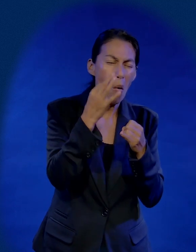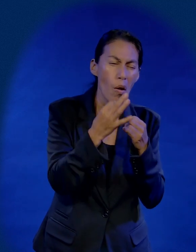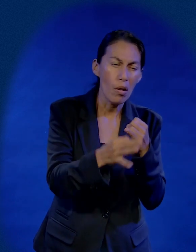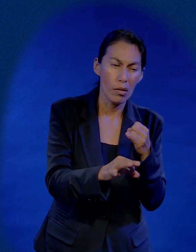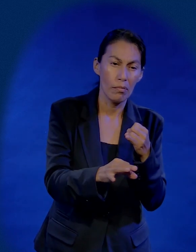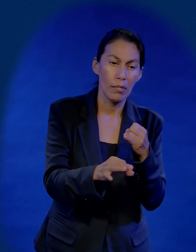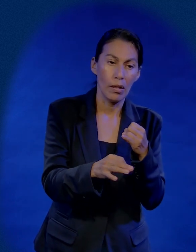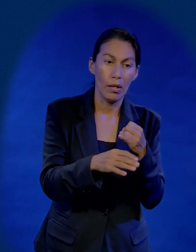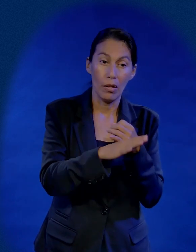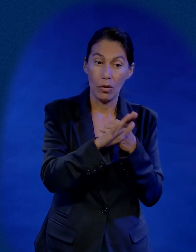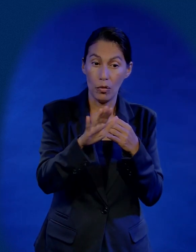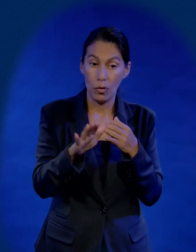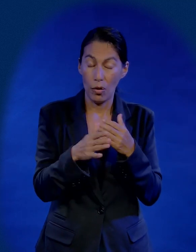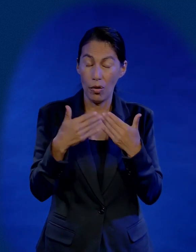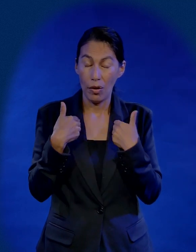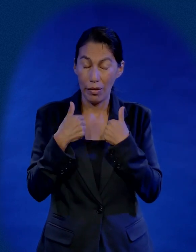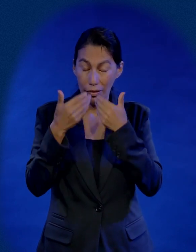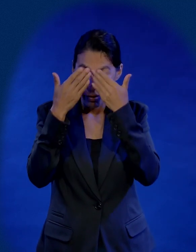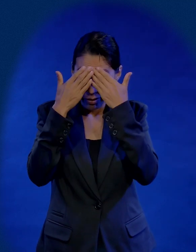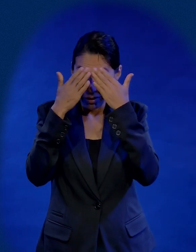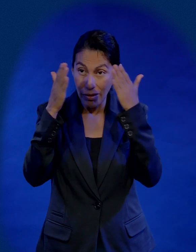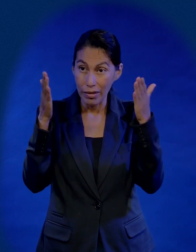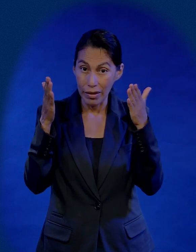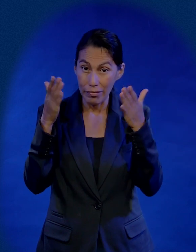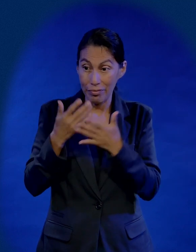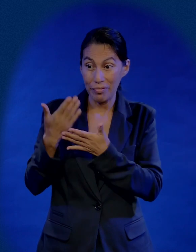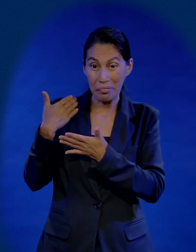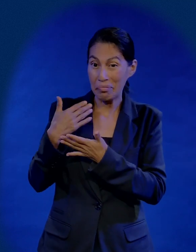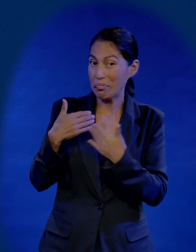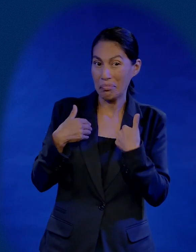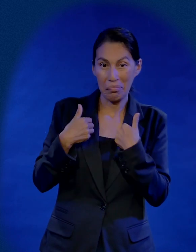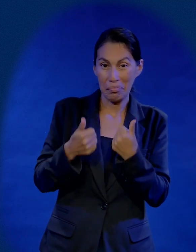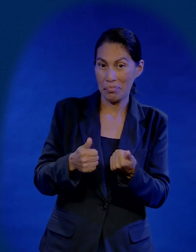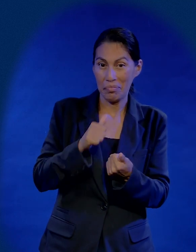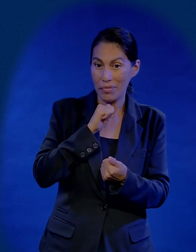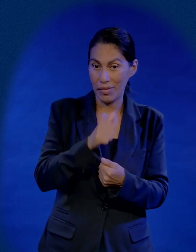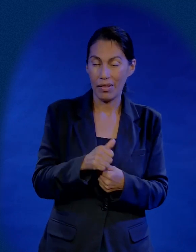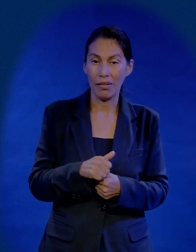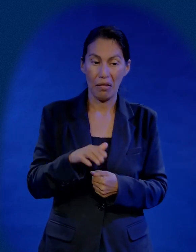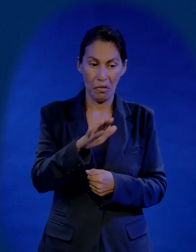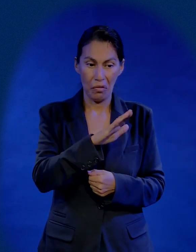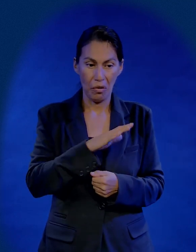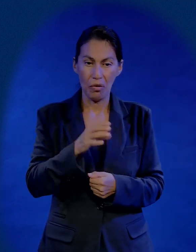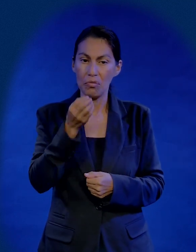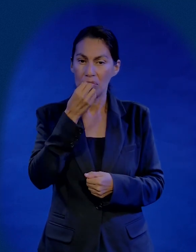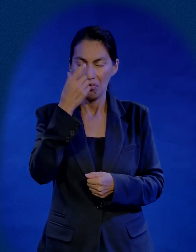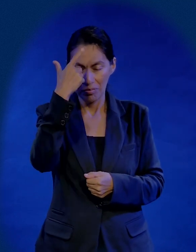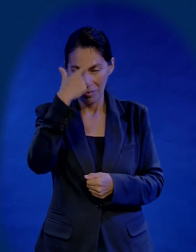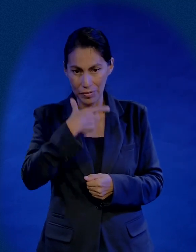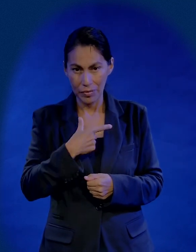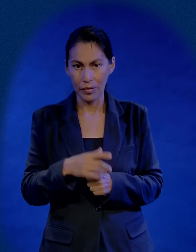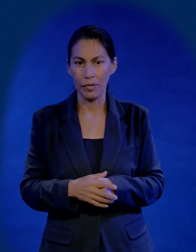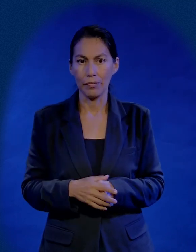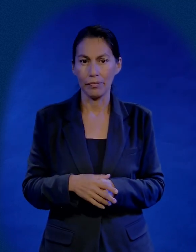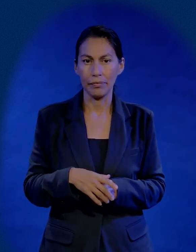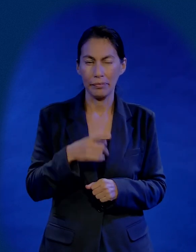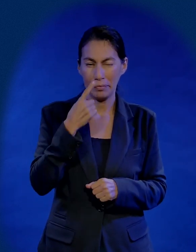los grandes principios que ellos no han entendido hasta ahora, así que están en la cena y Judas está allí,